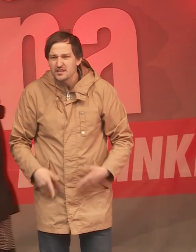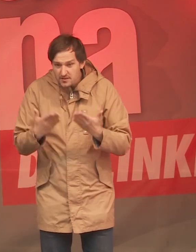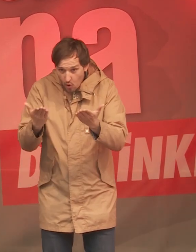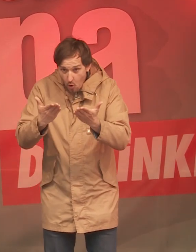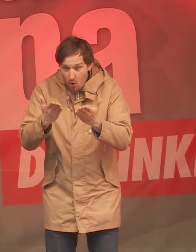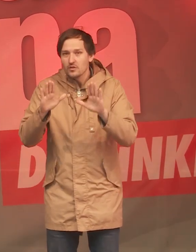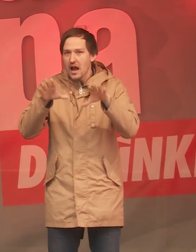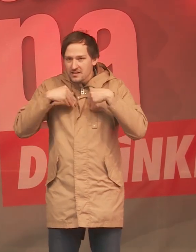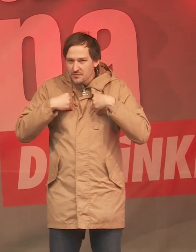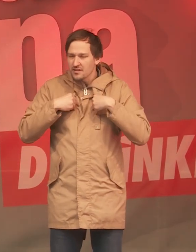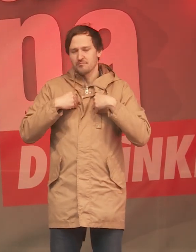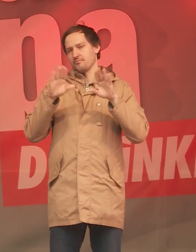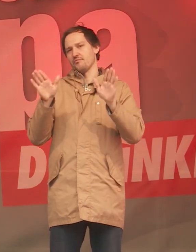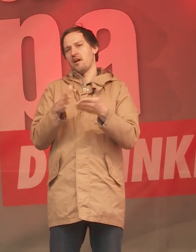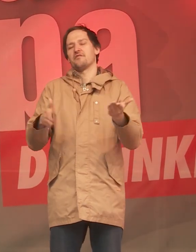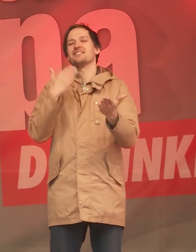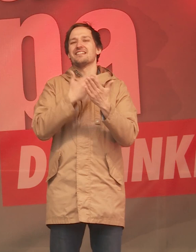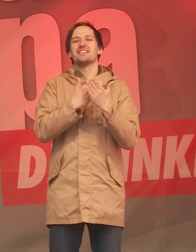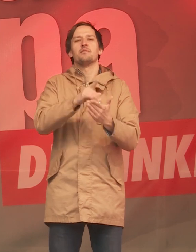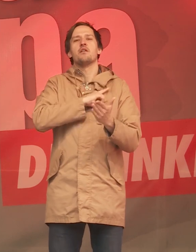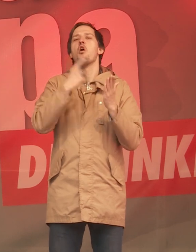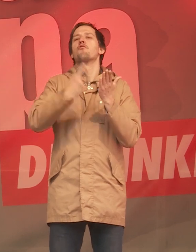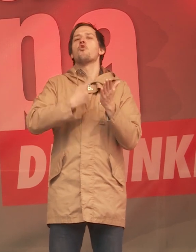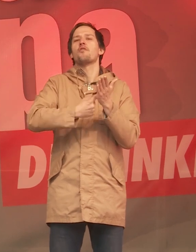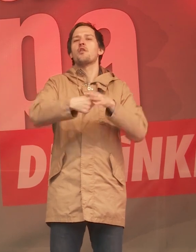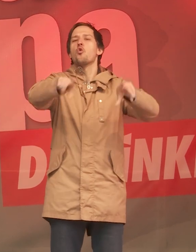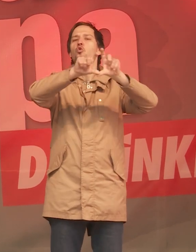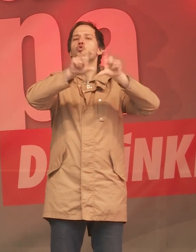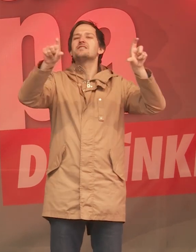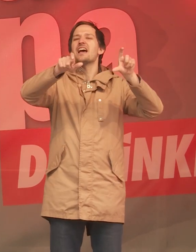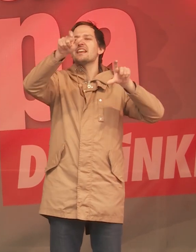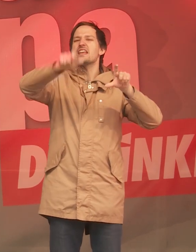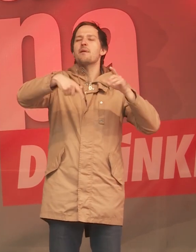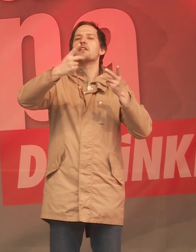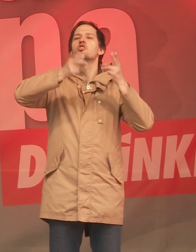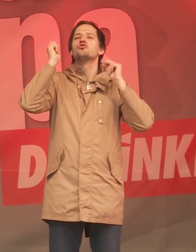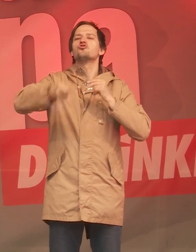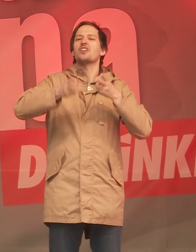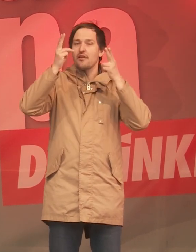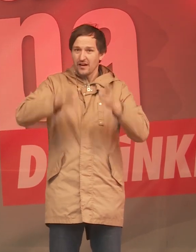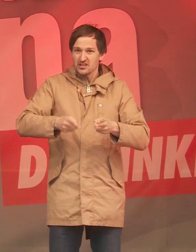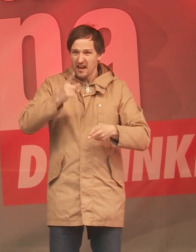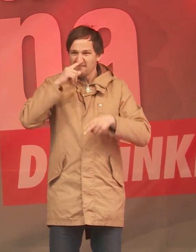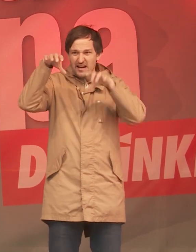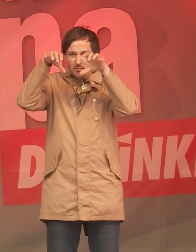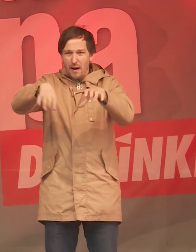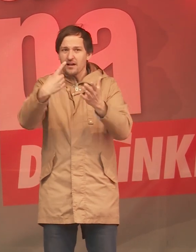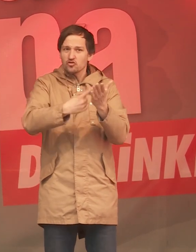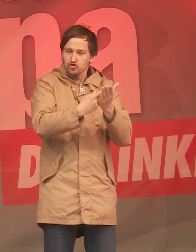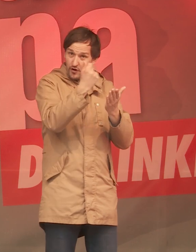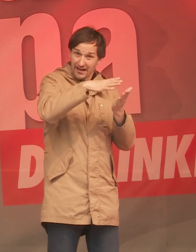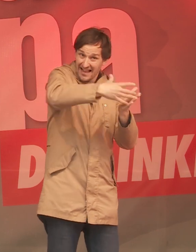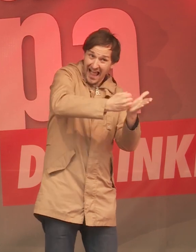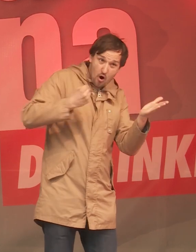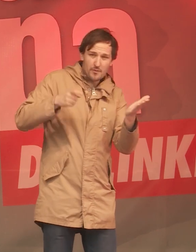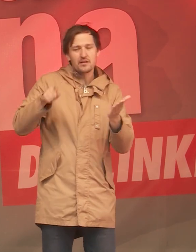was nicht. Und deshalb fordern wir ein Unternehmensstrafrecht, auch hier in Deutschland, Banken, die Steuergelder rauben, denen soll die Lizenz entzogen werden. Ja,